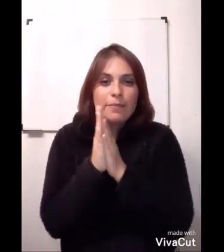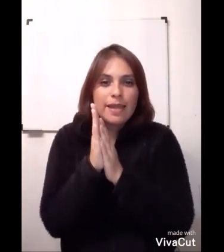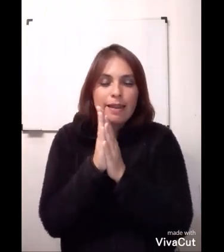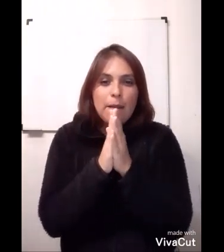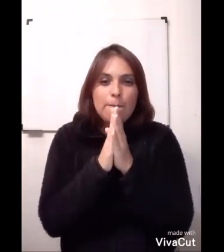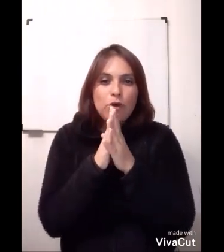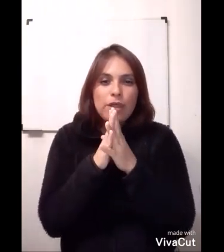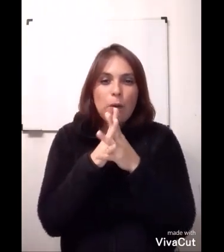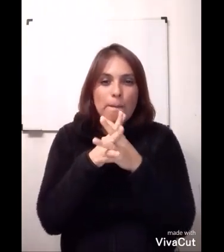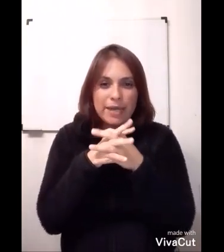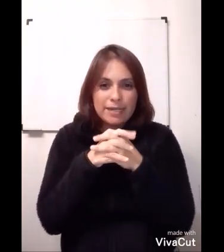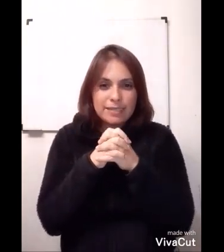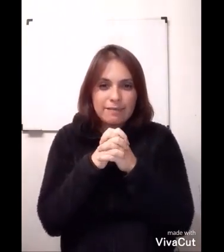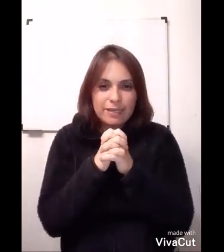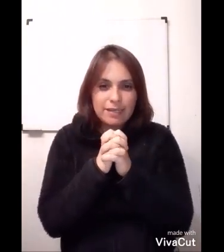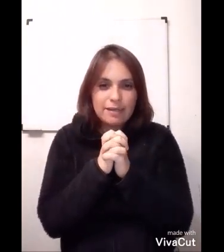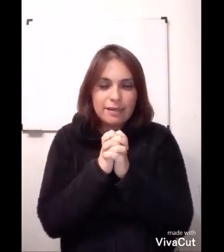piel podemos percibir